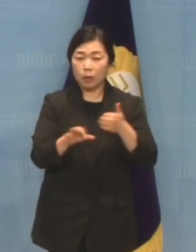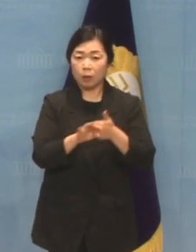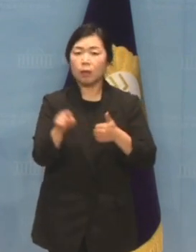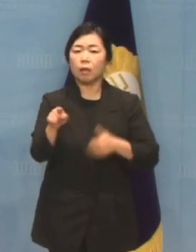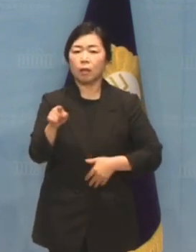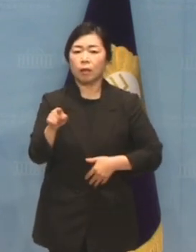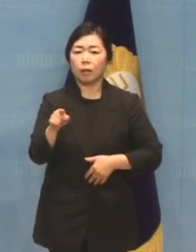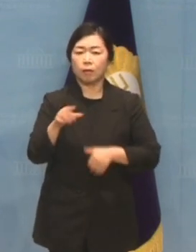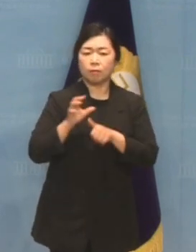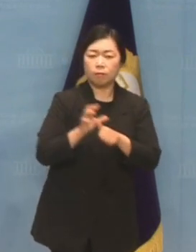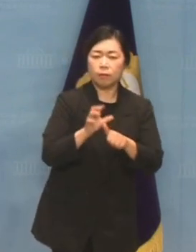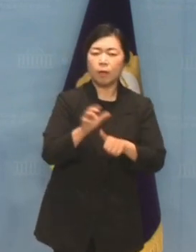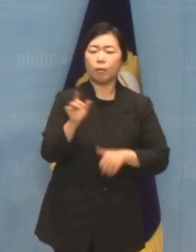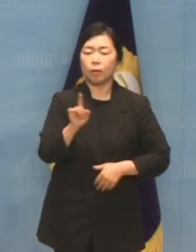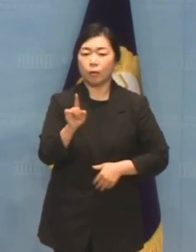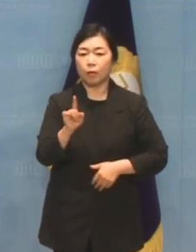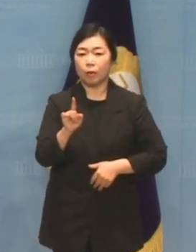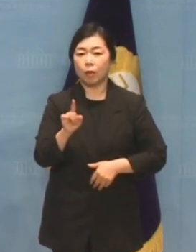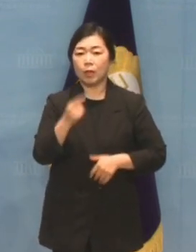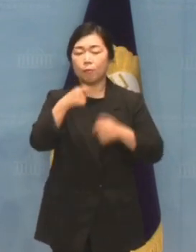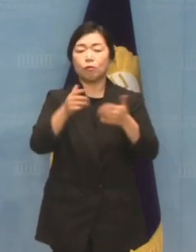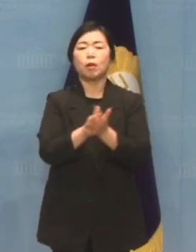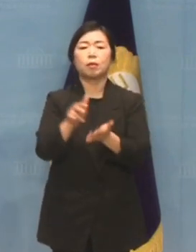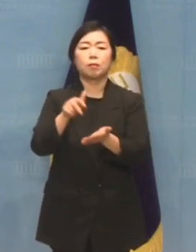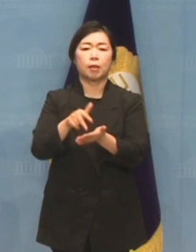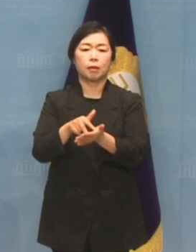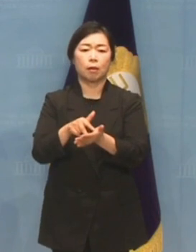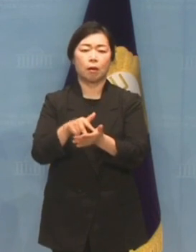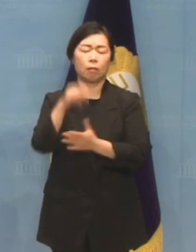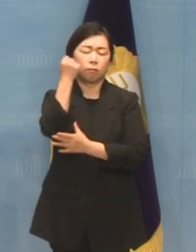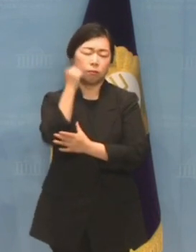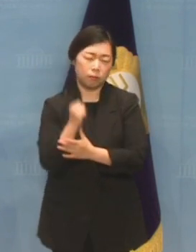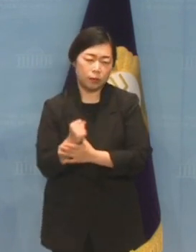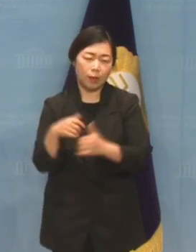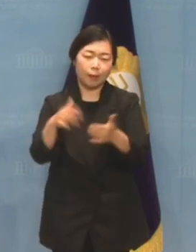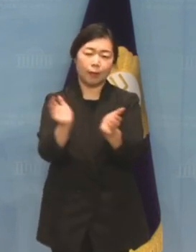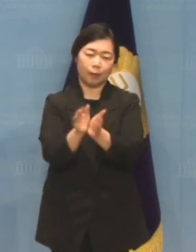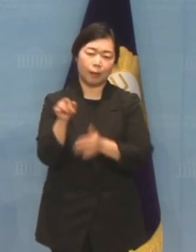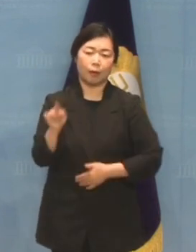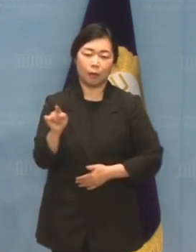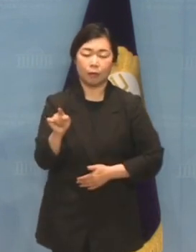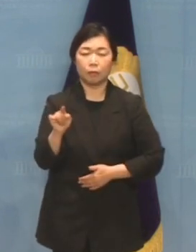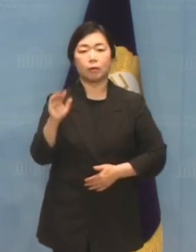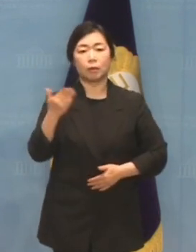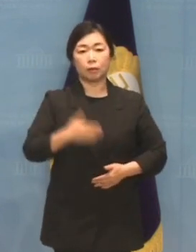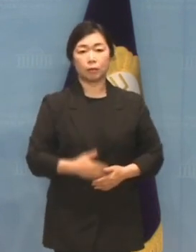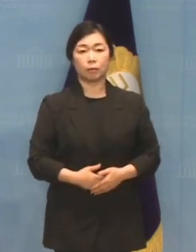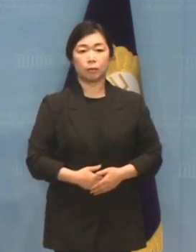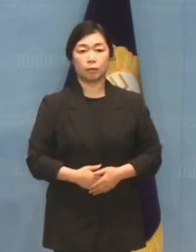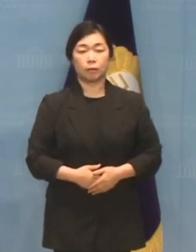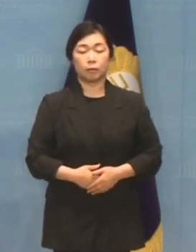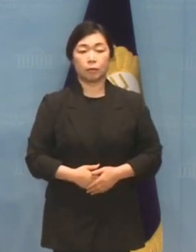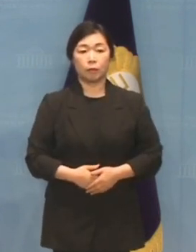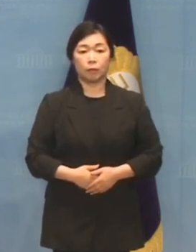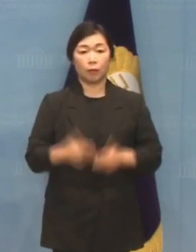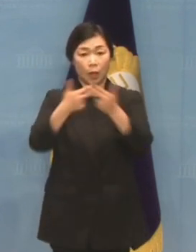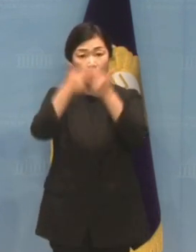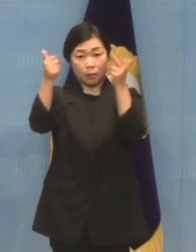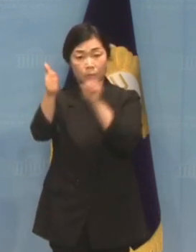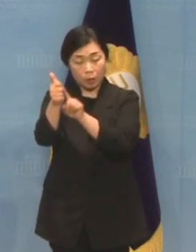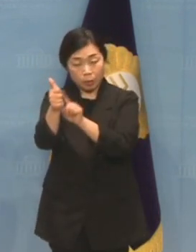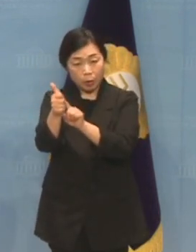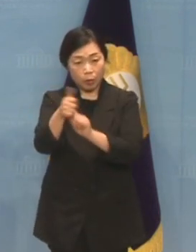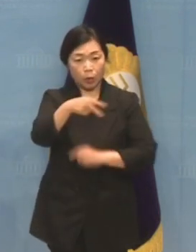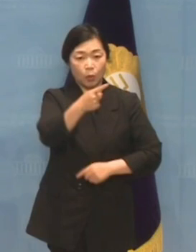방탄정당의 오명을 뒤집어쓴 채 절멸할 것입니다. 이재명 대표는 송영길 전